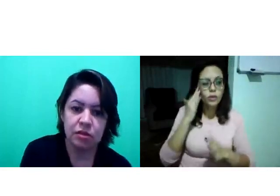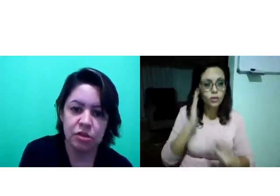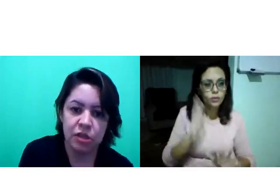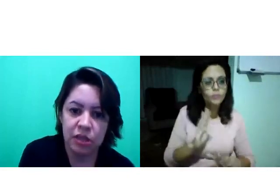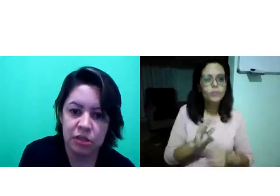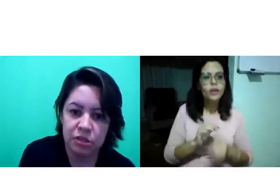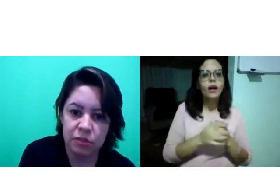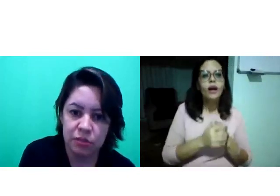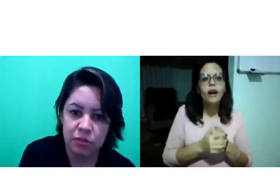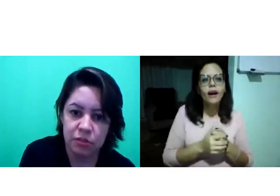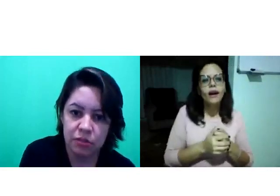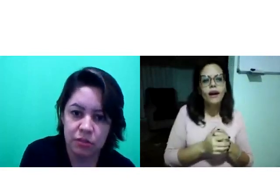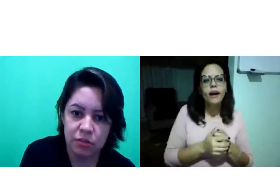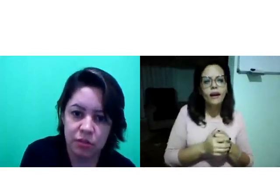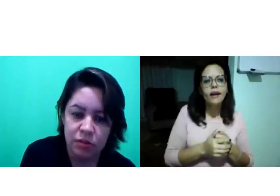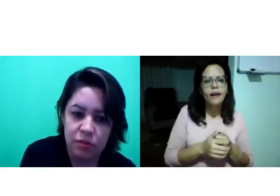Acho que entendi.